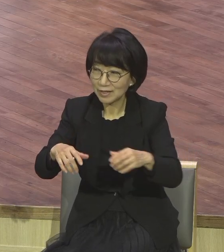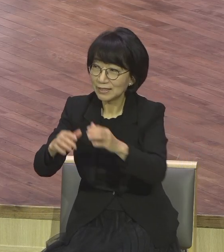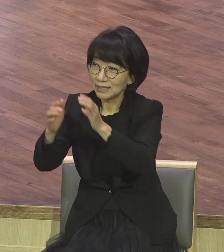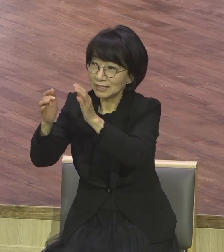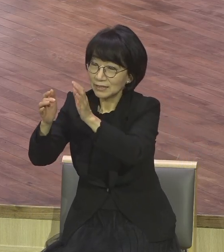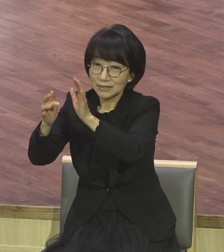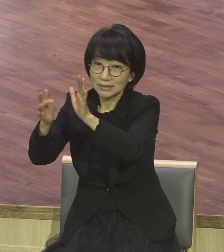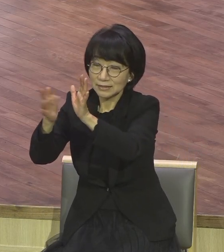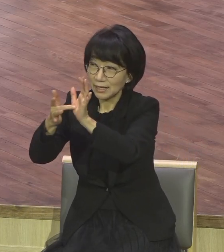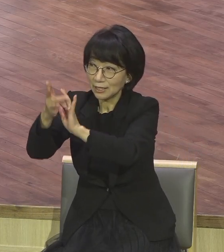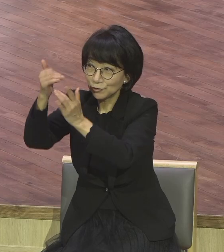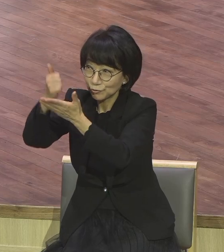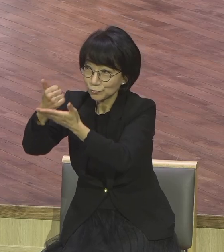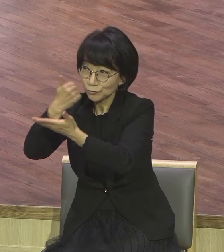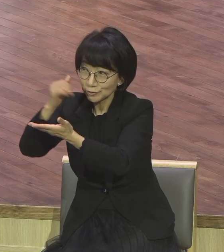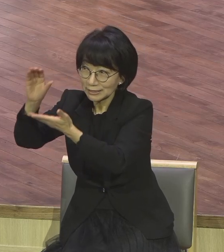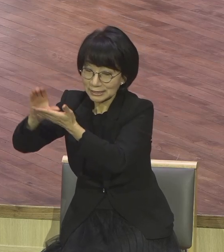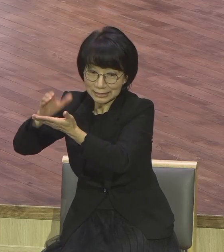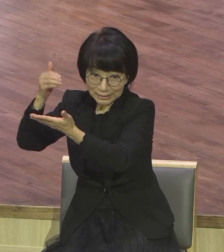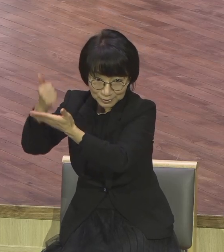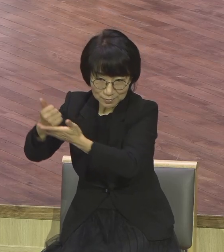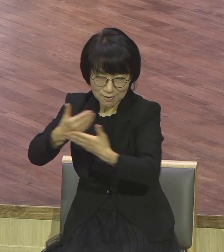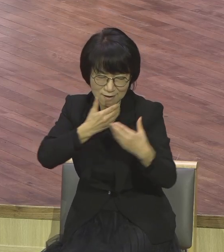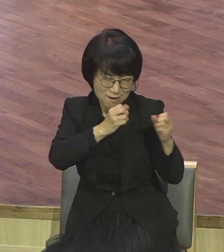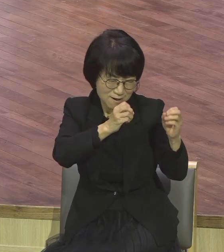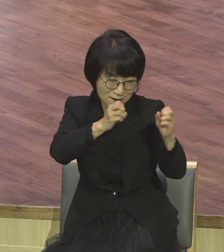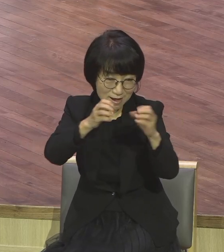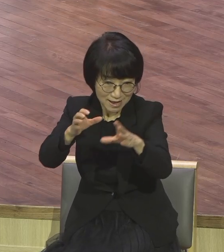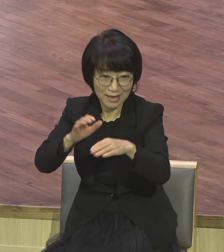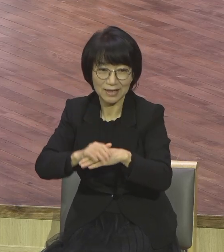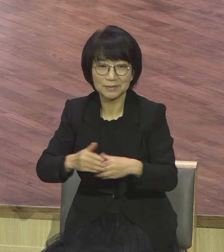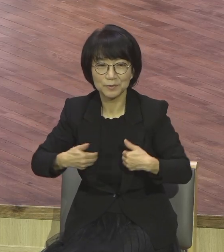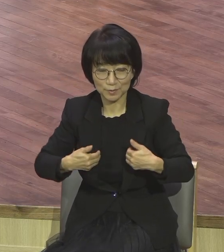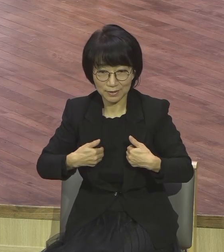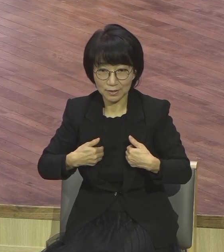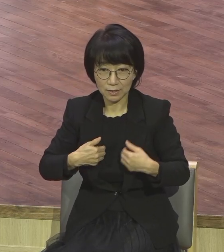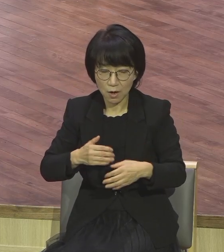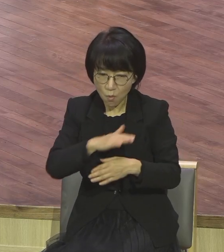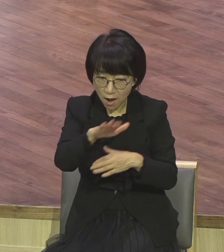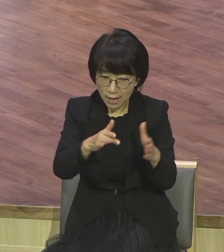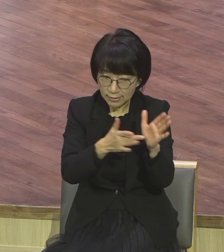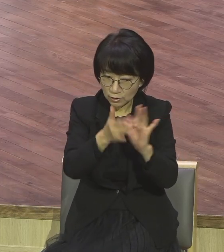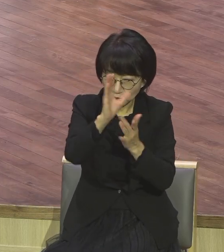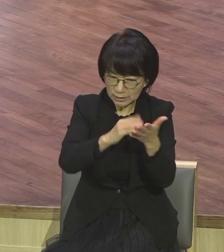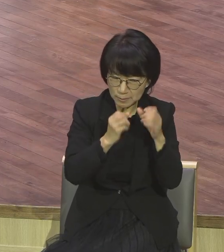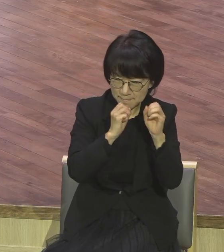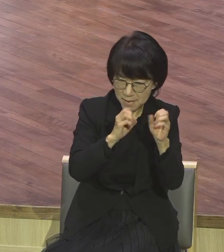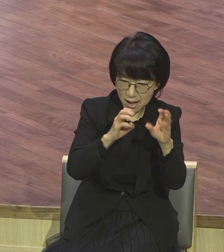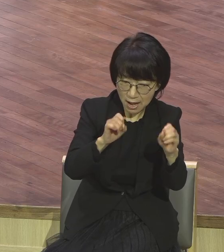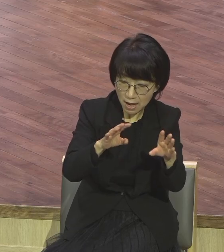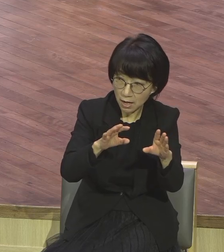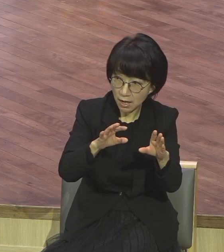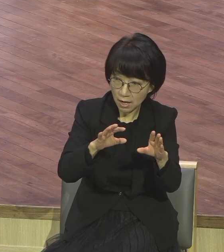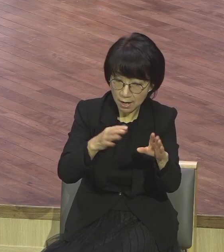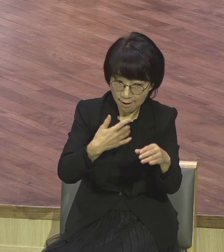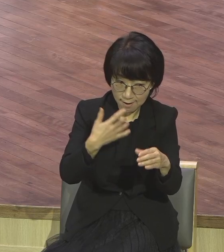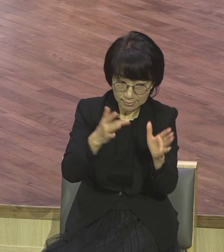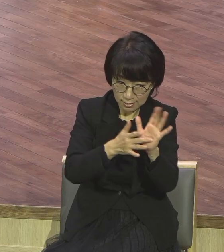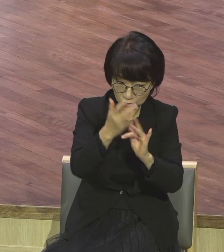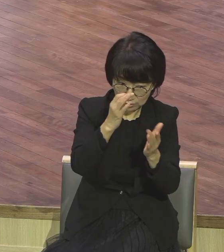우리를 하나님 앞에 시인하는 하나님 하나님 앞에 시인하는 이게 무슨 말입니까 너가 나를 시인하면